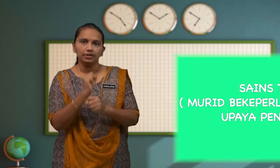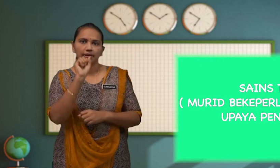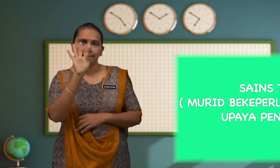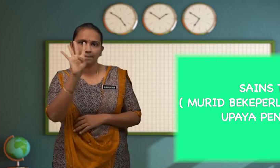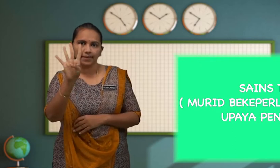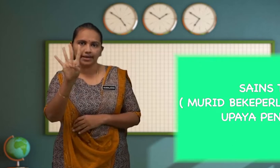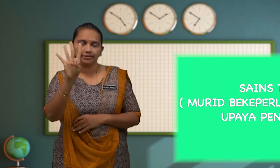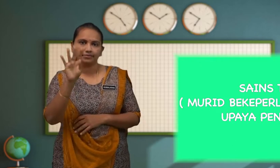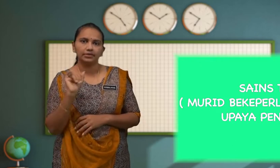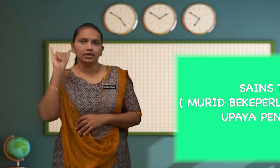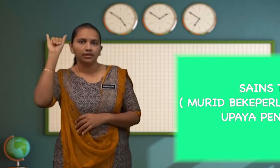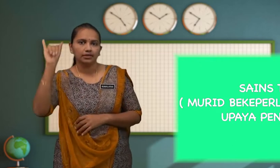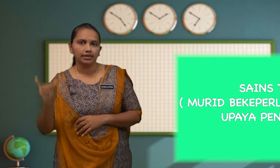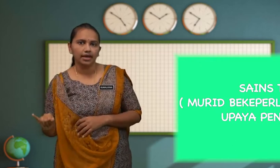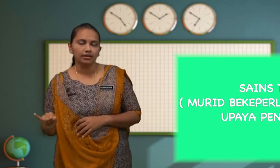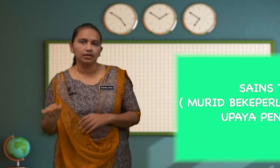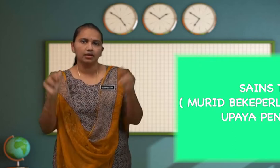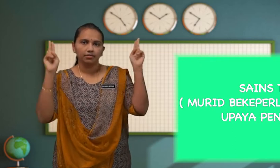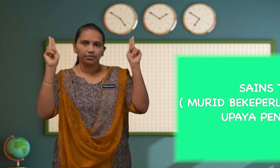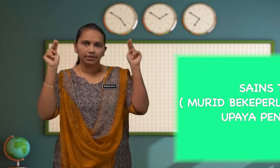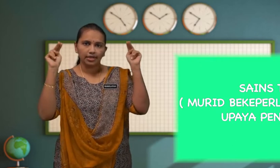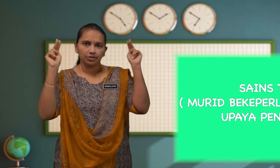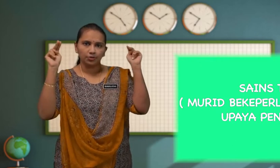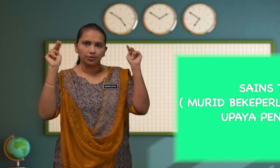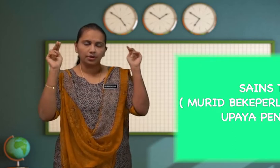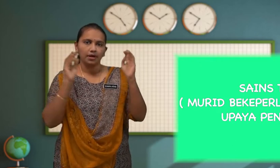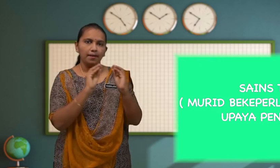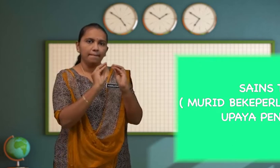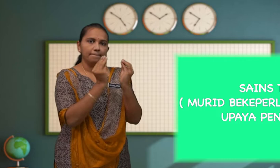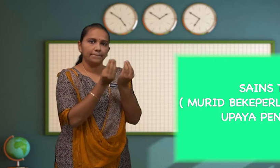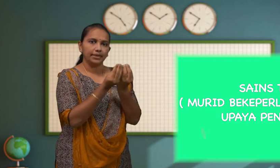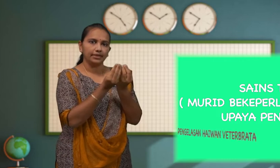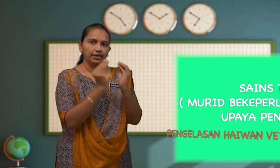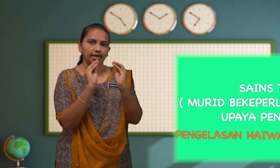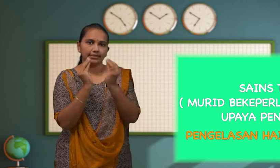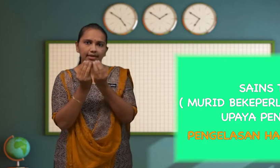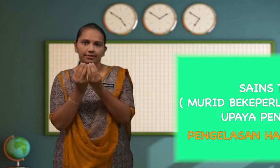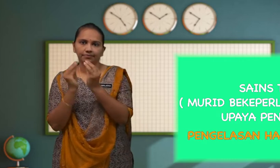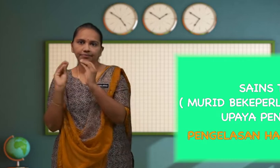4 yang bertajuk Pengelasan